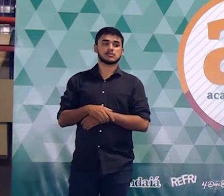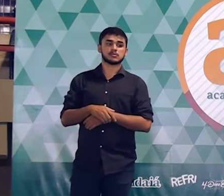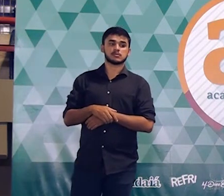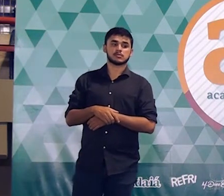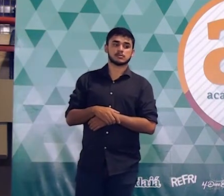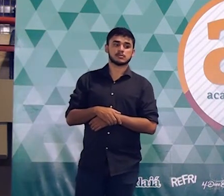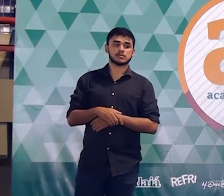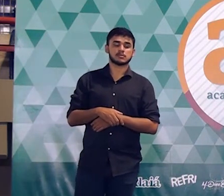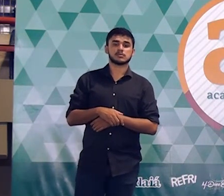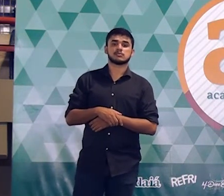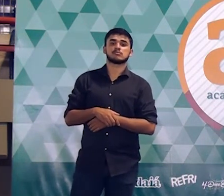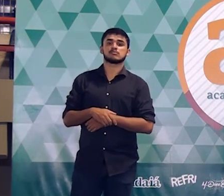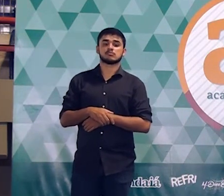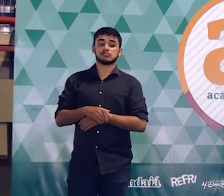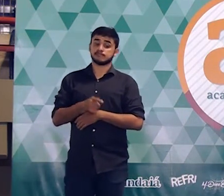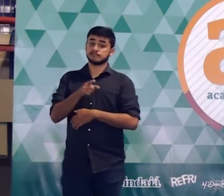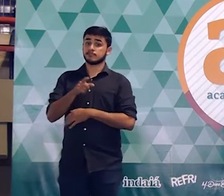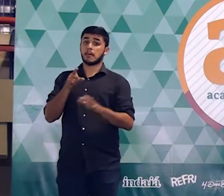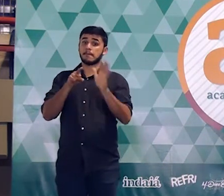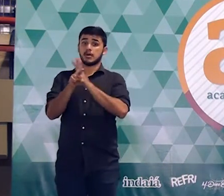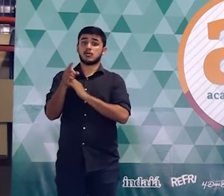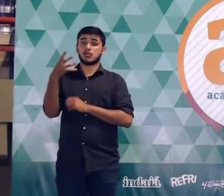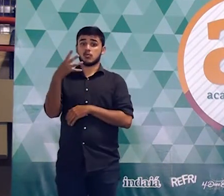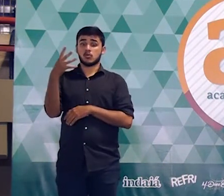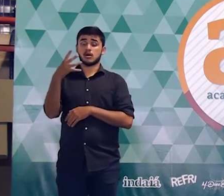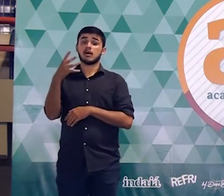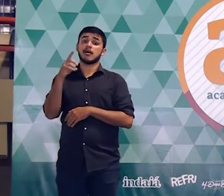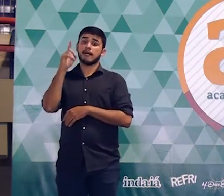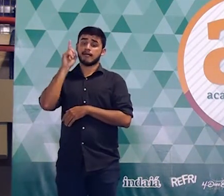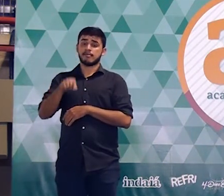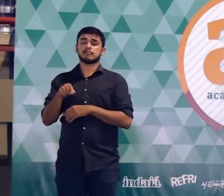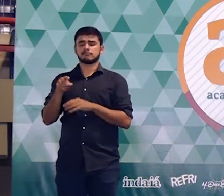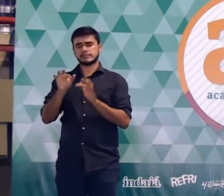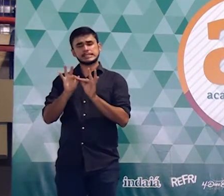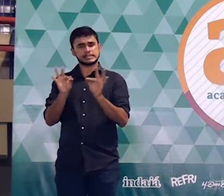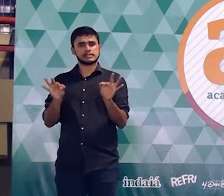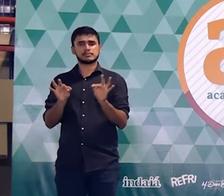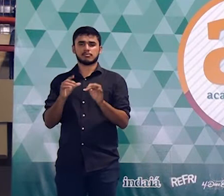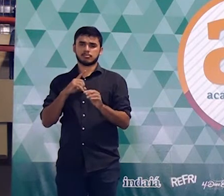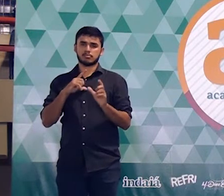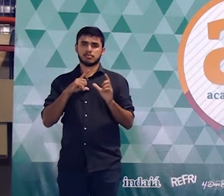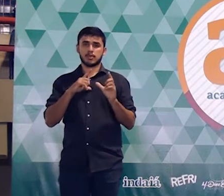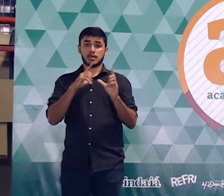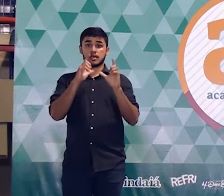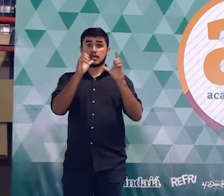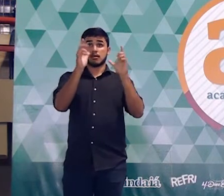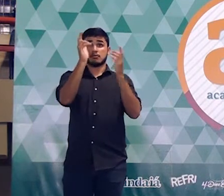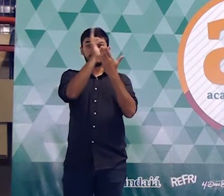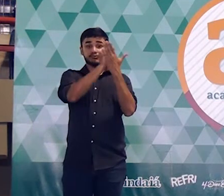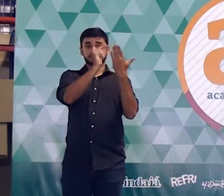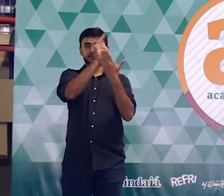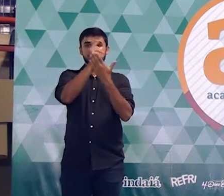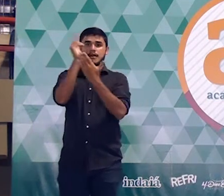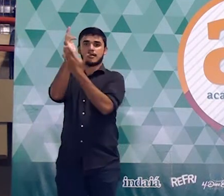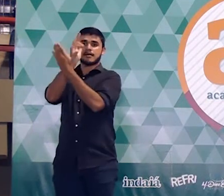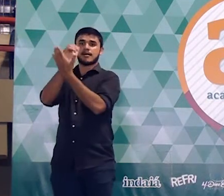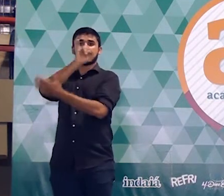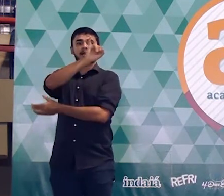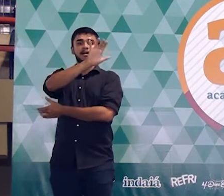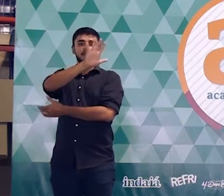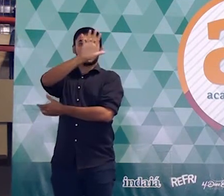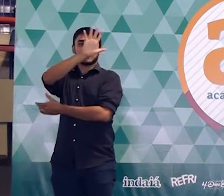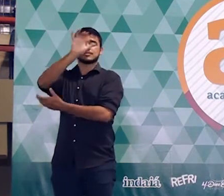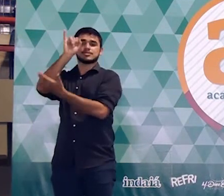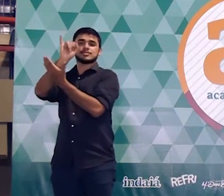Teoricamente. É uma questão simples. Porque a gente vai trabalhar com duas figuras, duas figuras, que são das